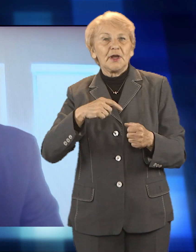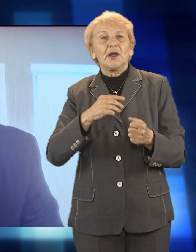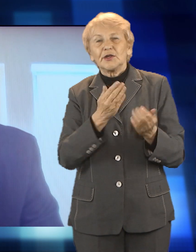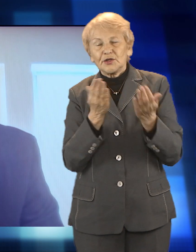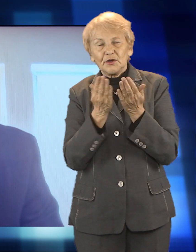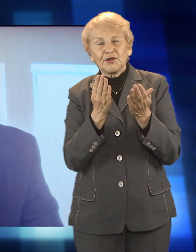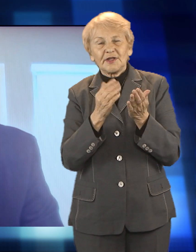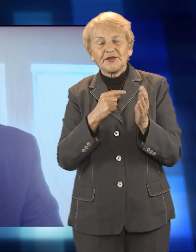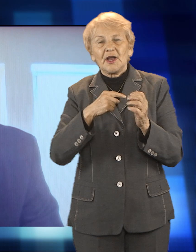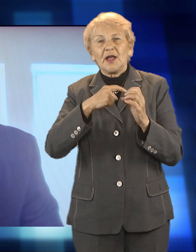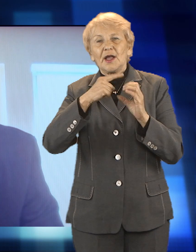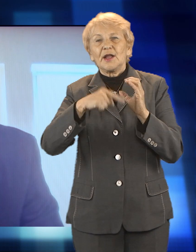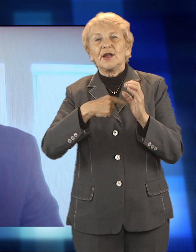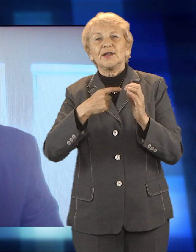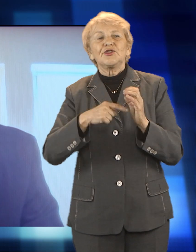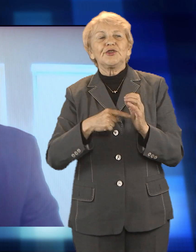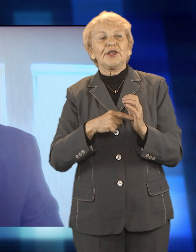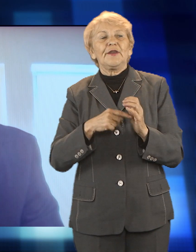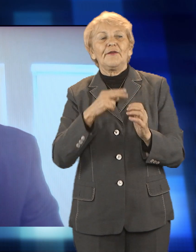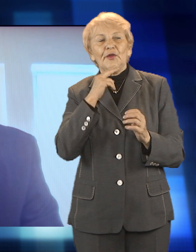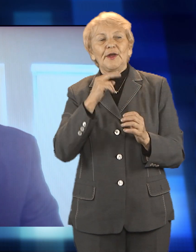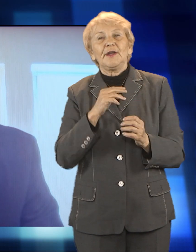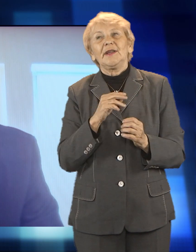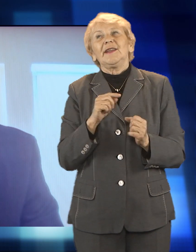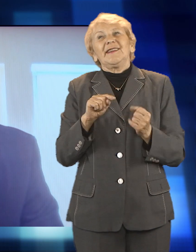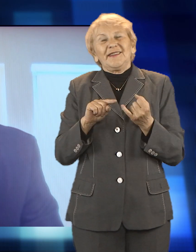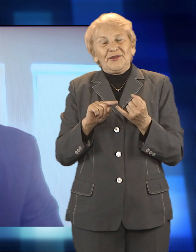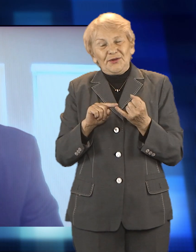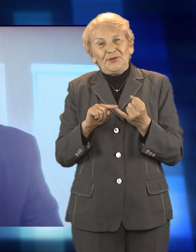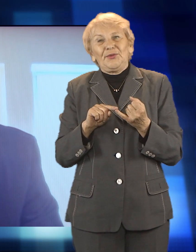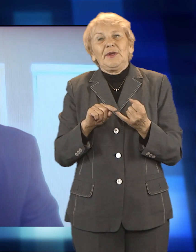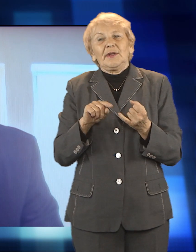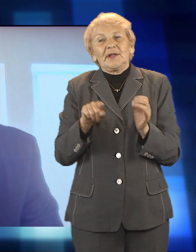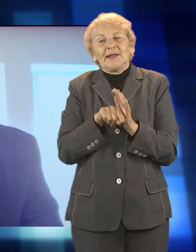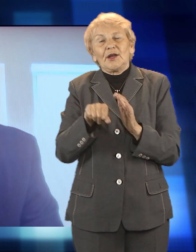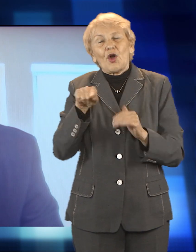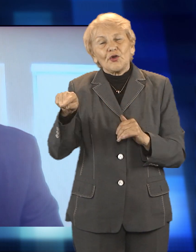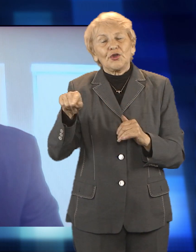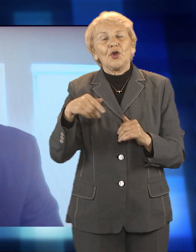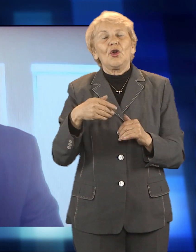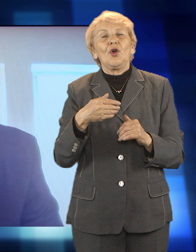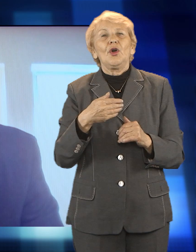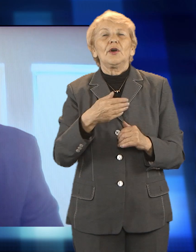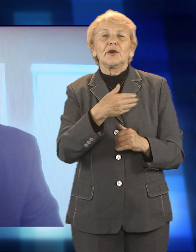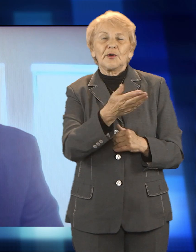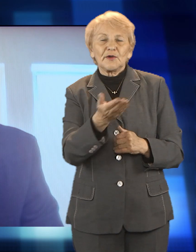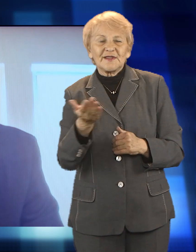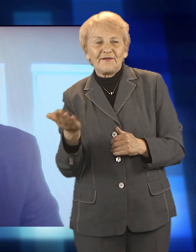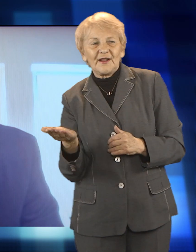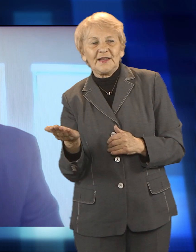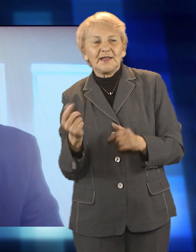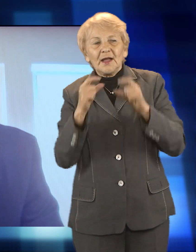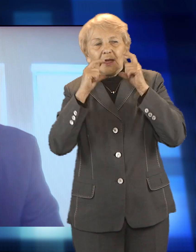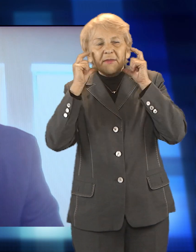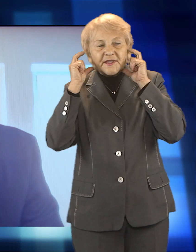tych maseczek do mieszkańców. I tutaj nasi pracownicy mają spore doświadczenie, dlatego że faktury